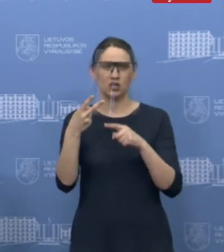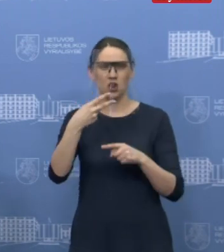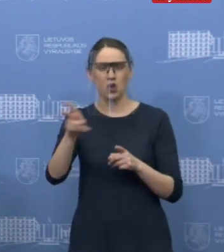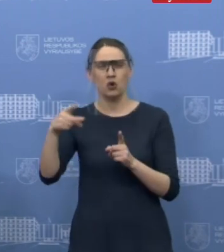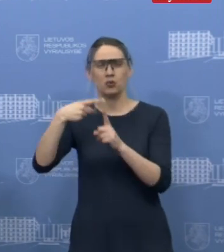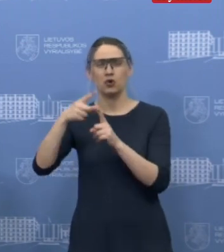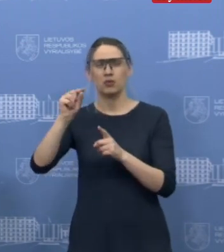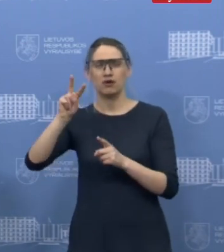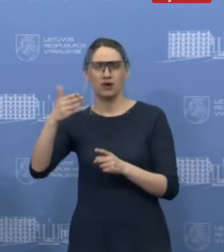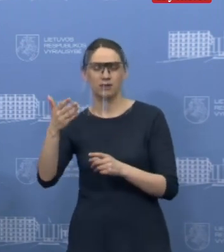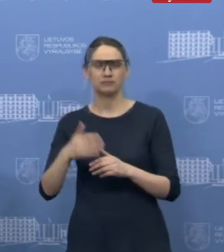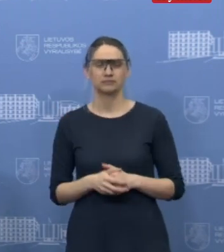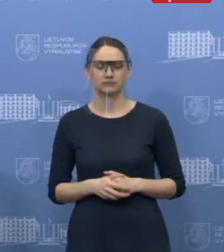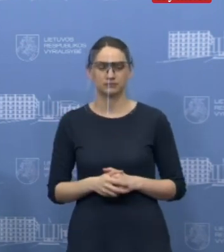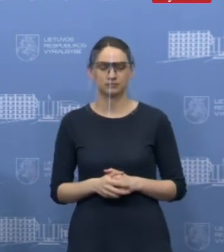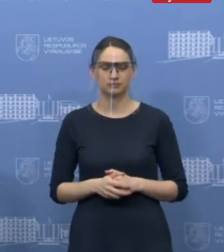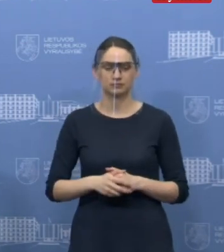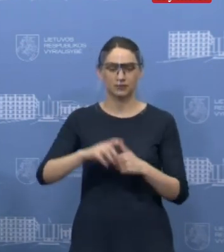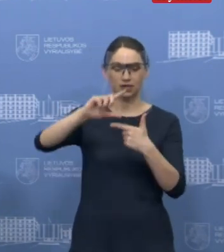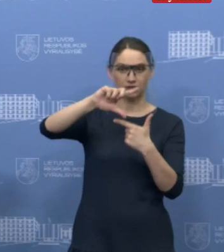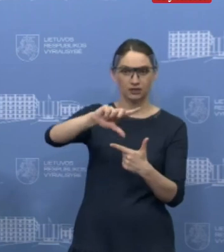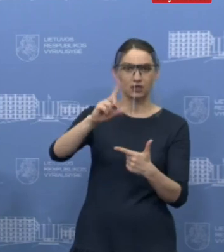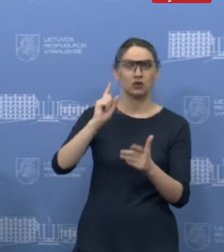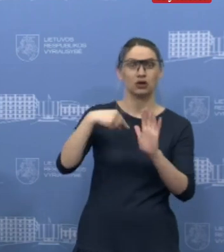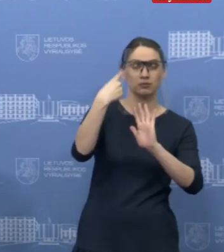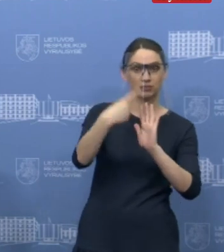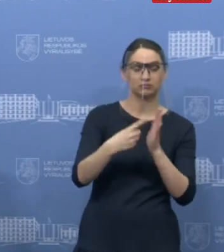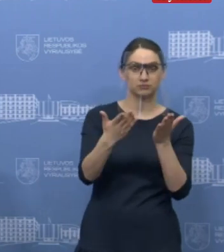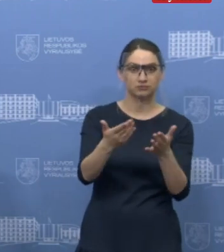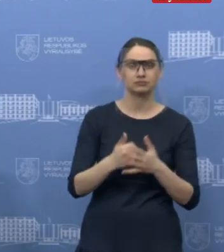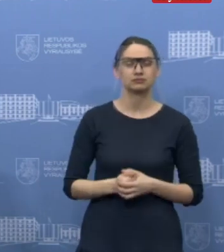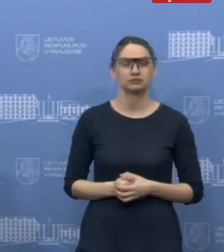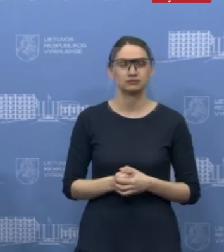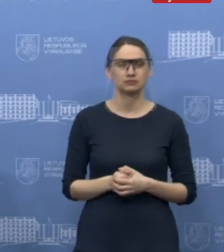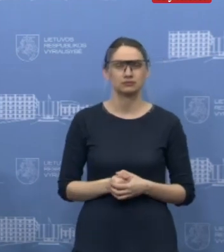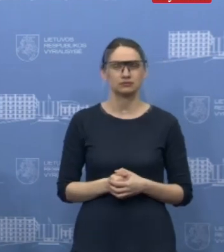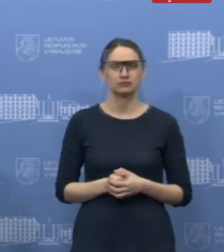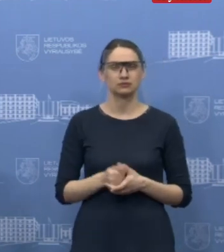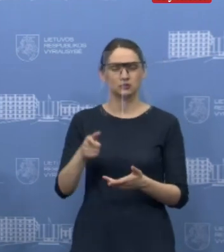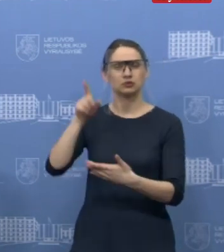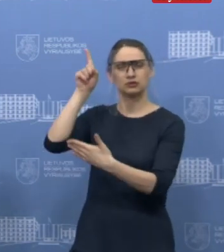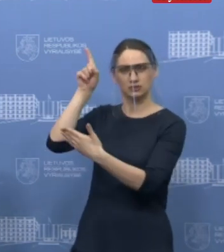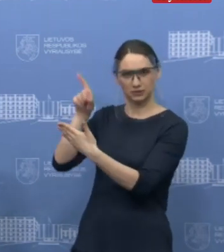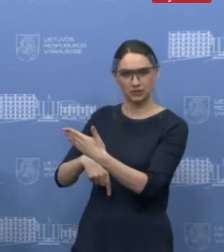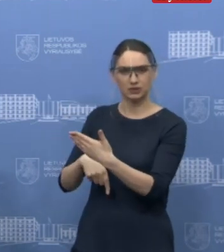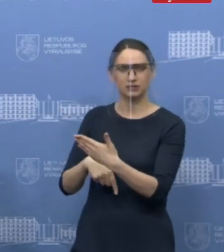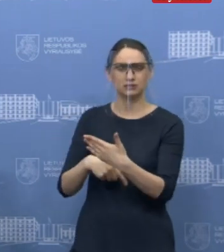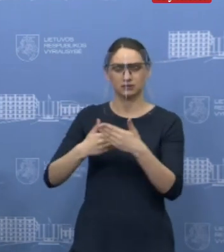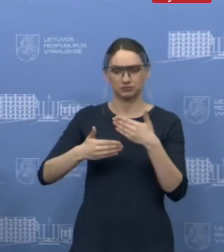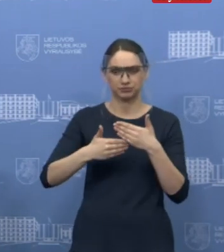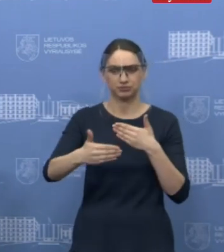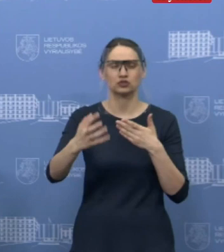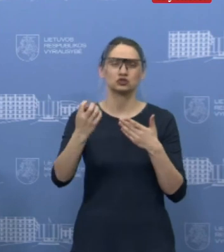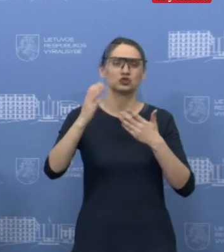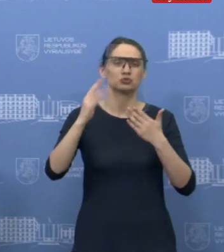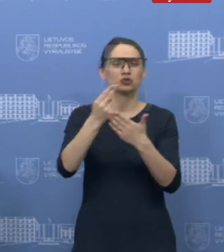pavėjimas. LRT, matau, vėl pakėlėte ranką, prašau, Aiste. Ar tikitės, kad artimiausių metų rinkoje